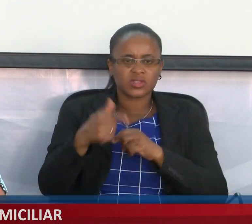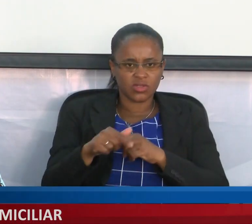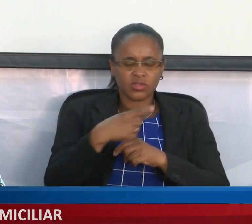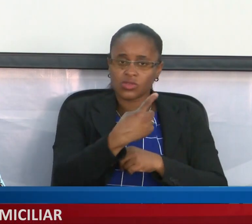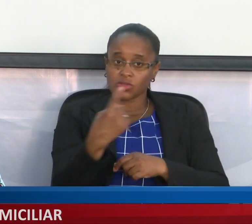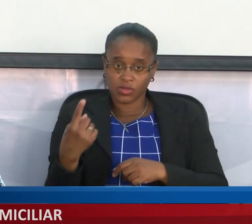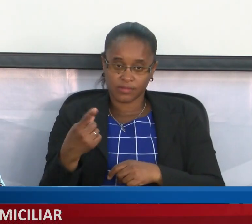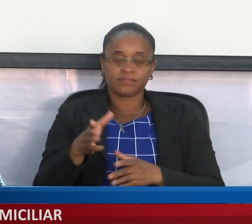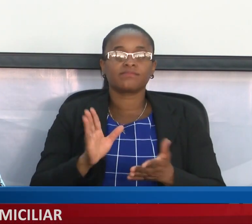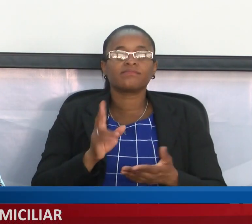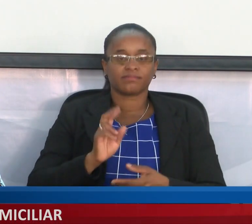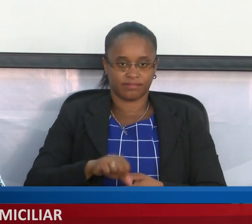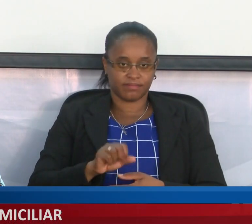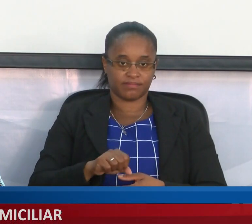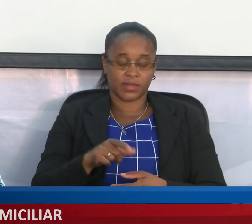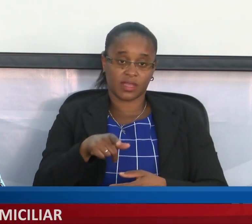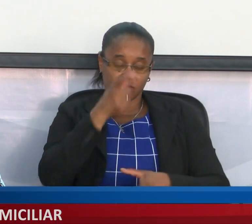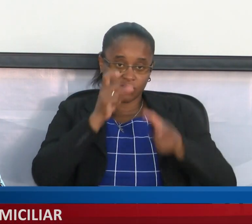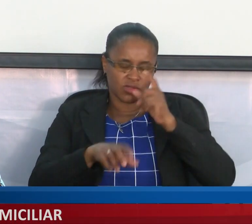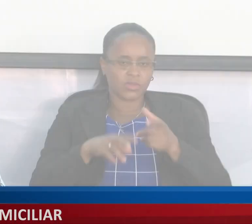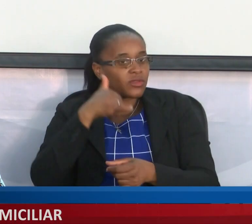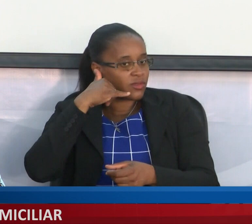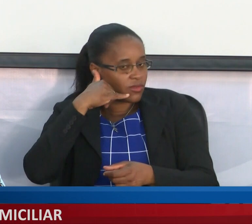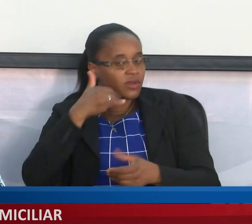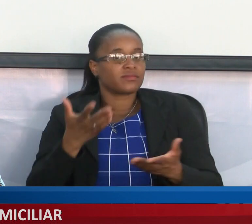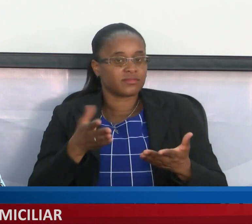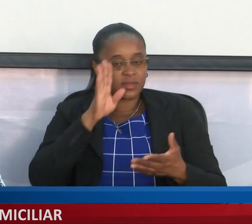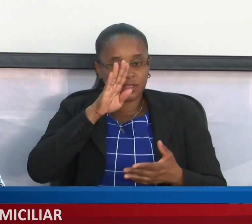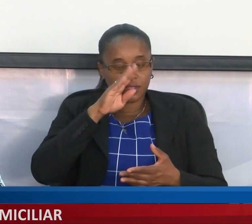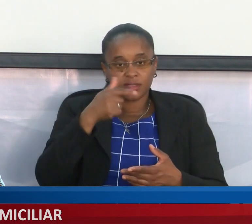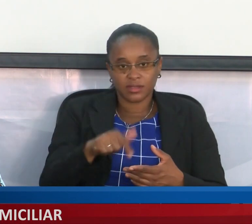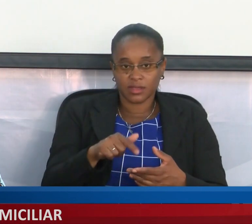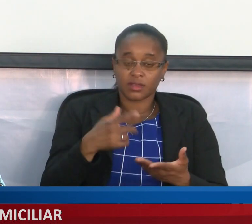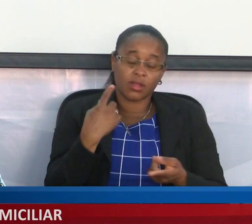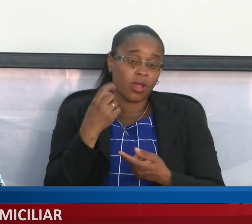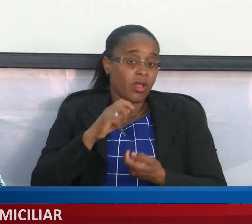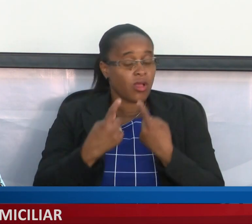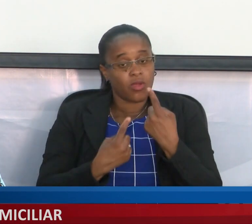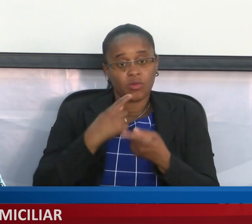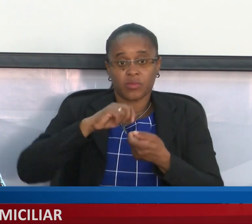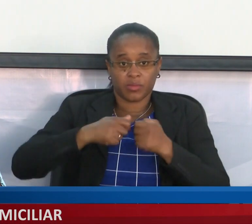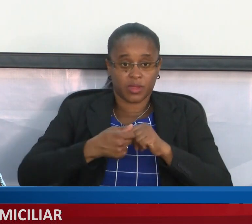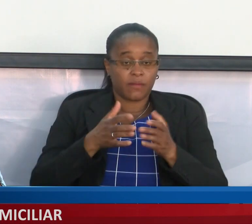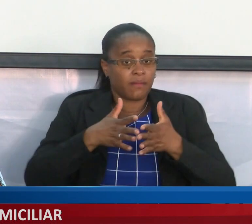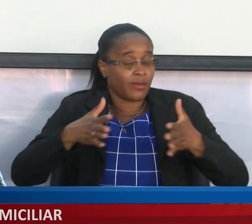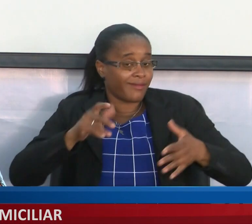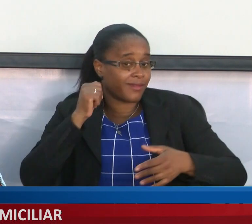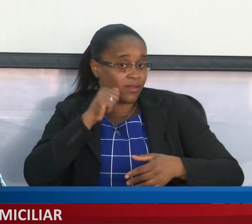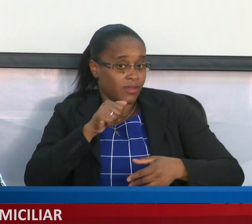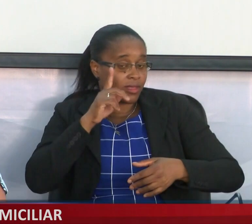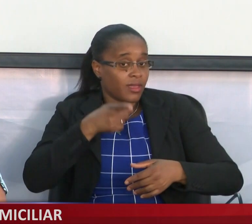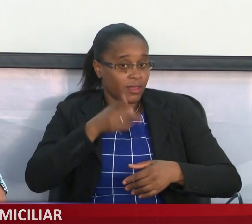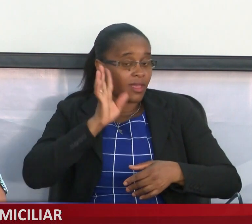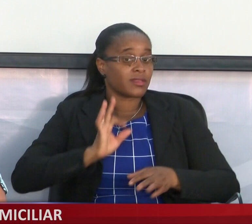Essas pessoas têm um controle telefónico que é feito. Se houver alguma intercorrência de maior gravidade, aí sim a